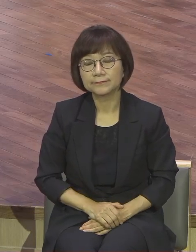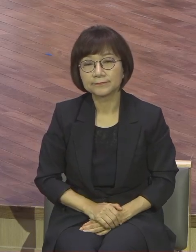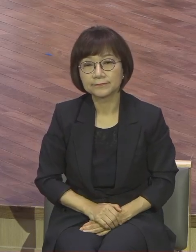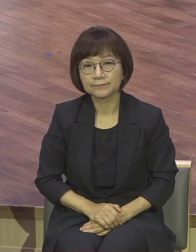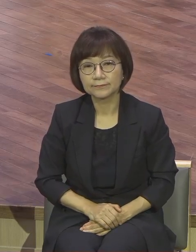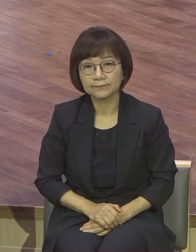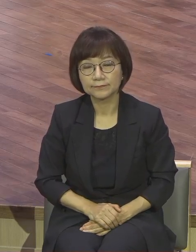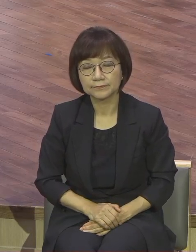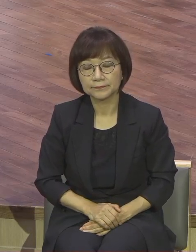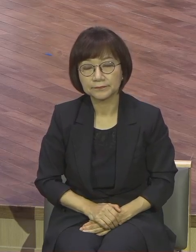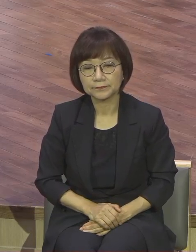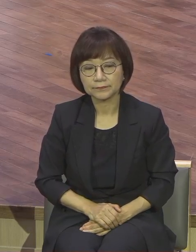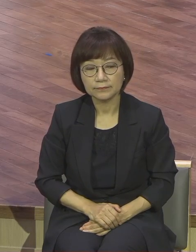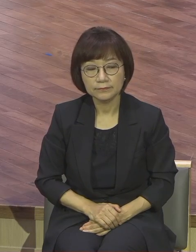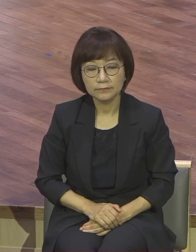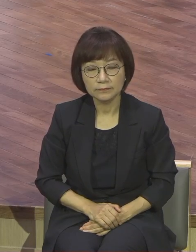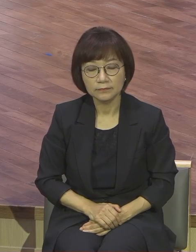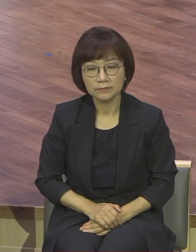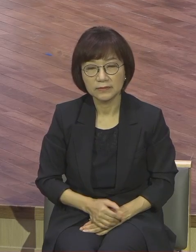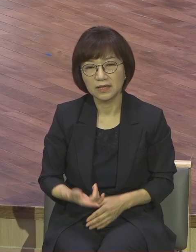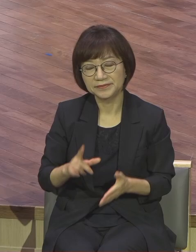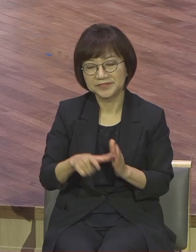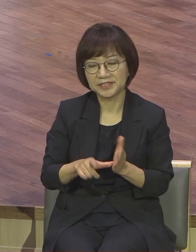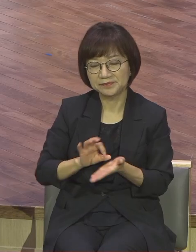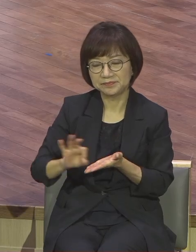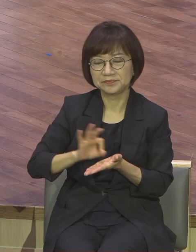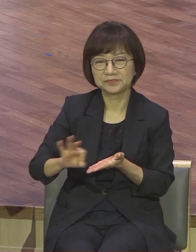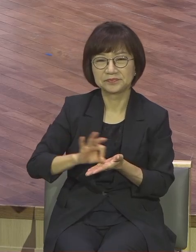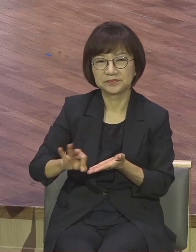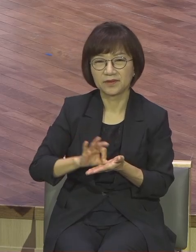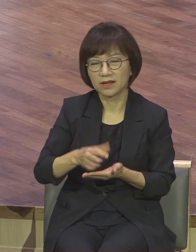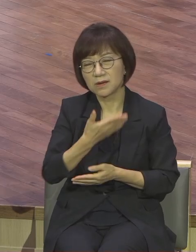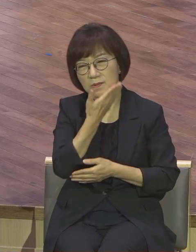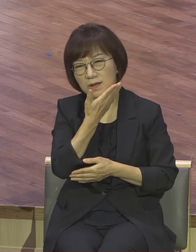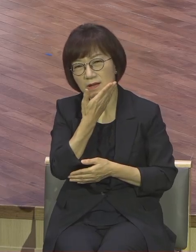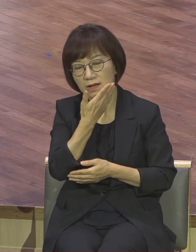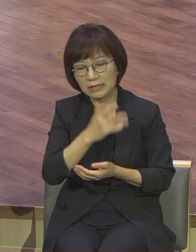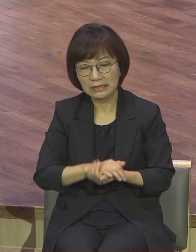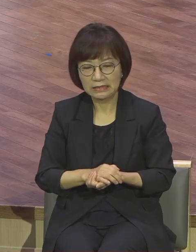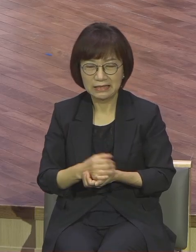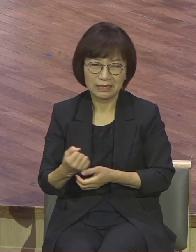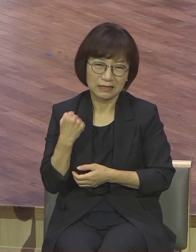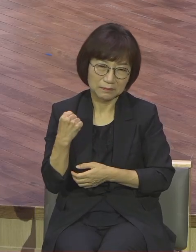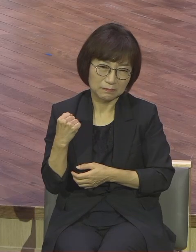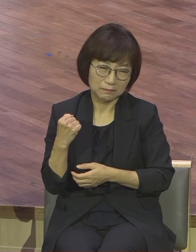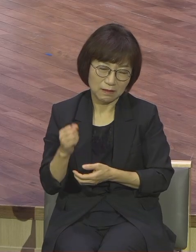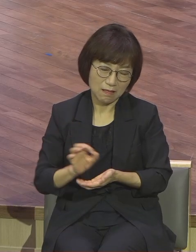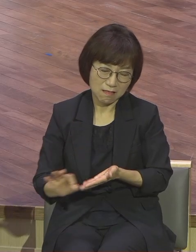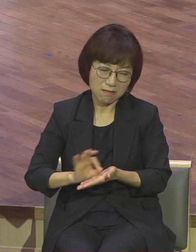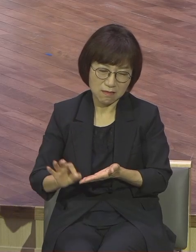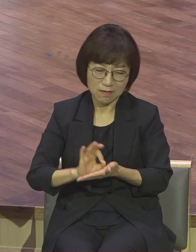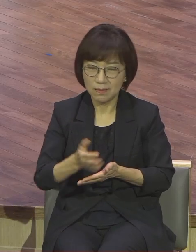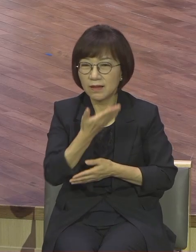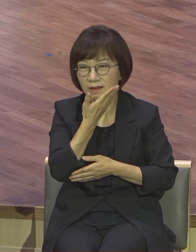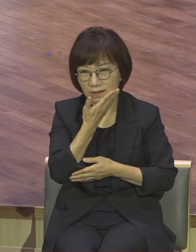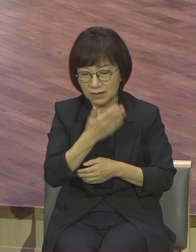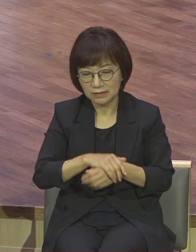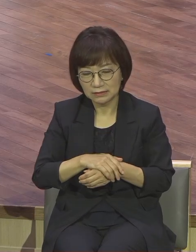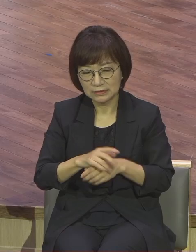쓸데없는 시간 낭비합니다 쓸데없는 에너지 소비합니다 인생 허비합니다